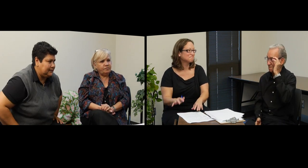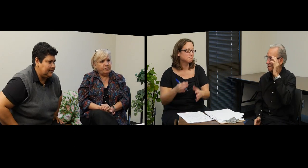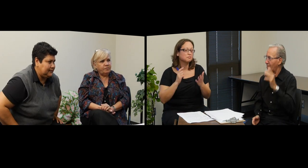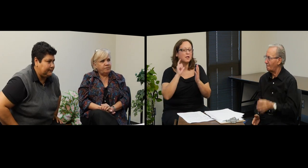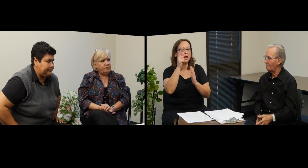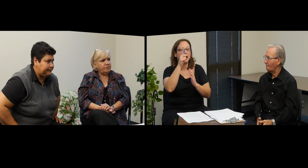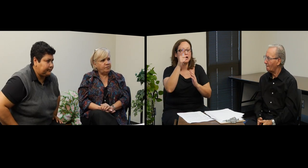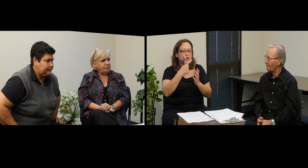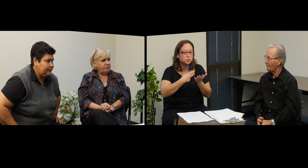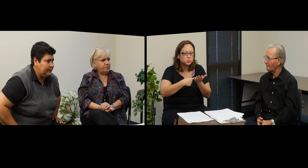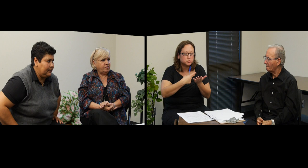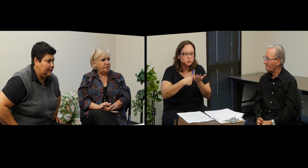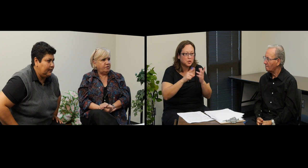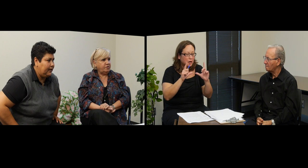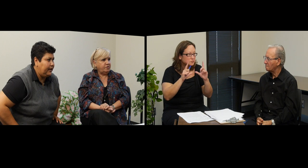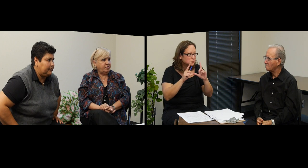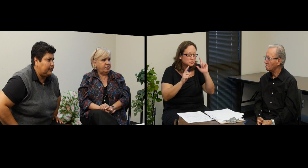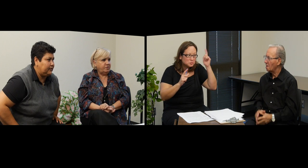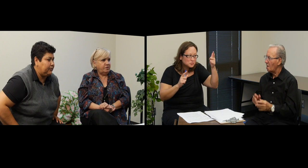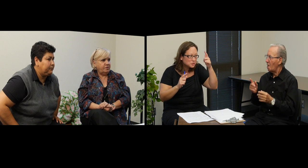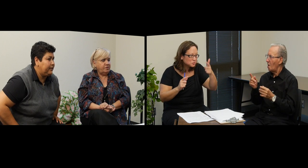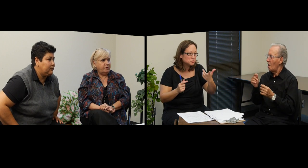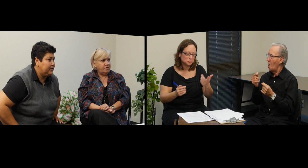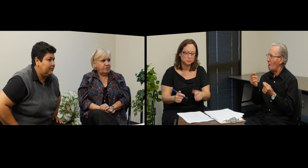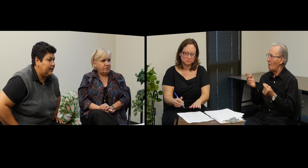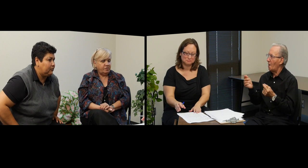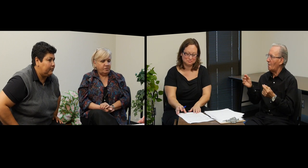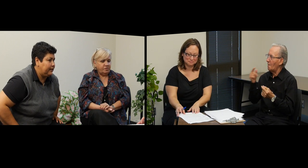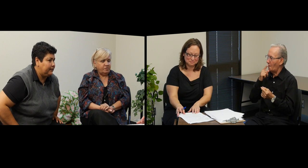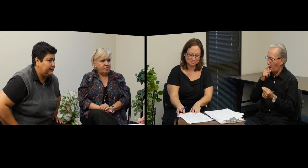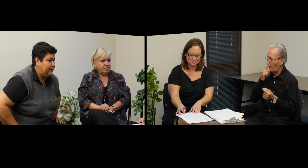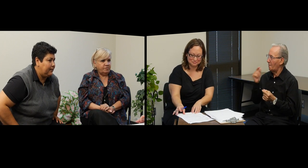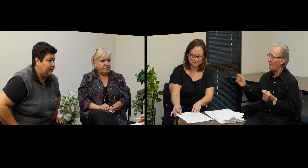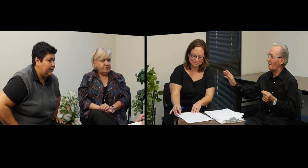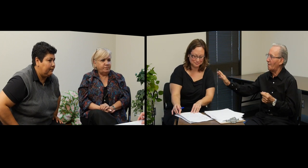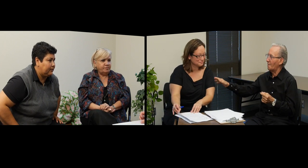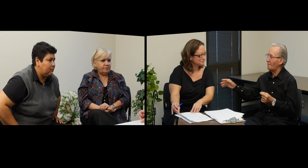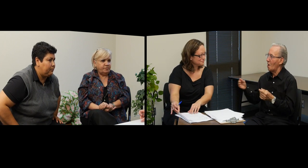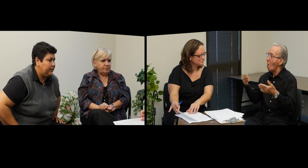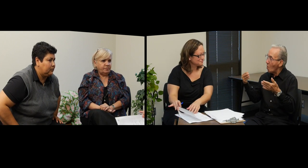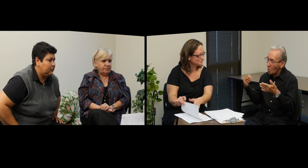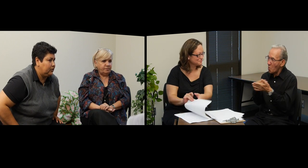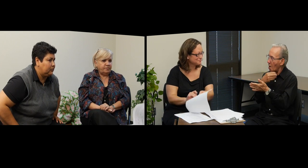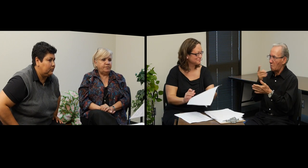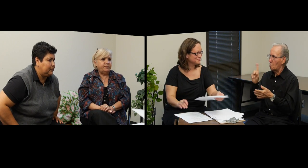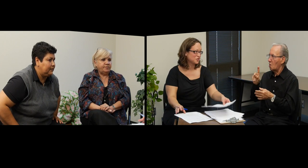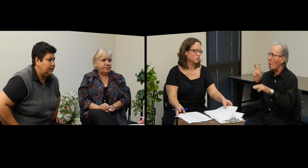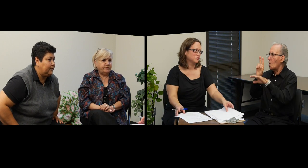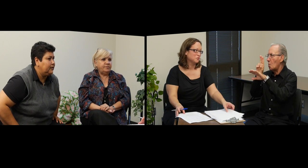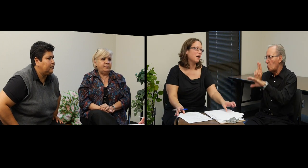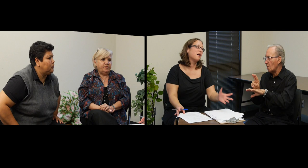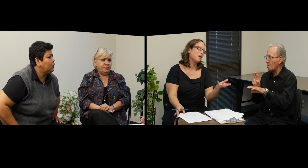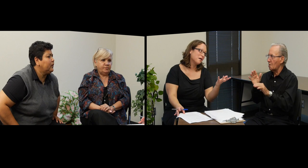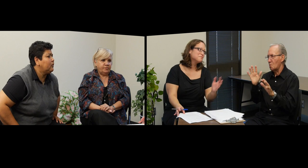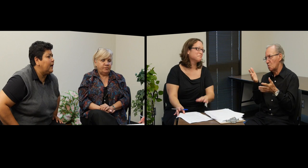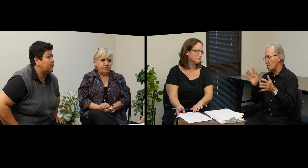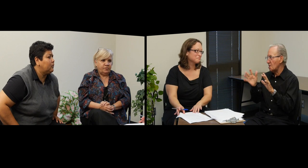Sí. Este, después podemos hablar sobre ese tema, a ver cómo puedes conseguir tu licencia. Si yo no quiero carro